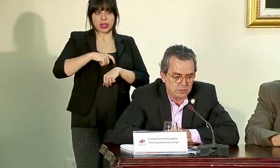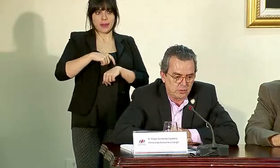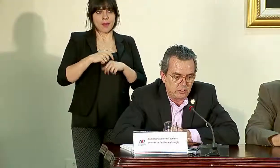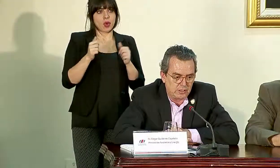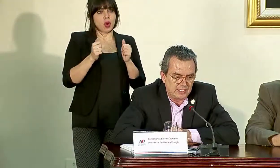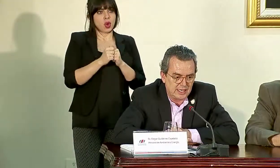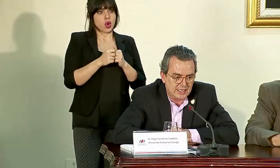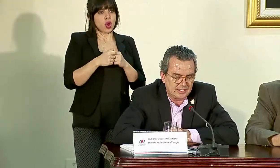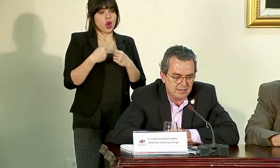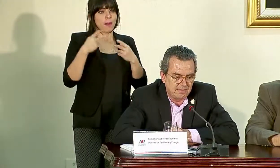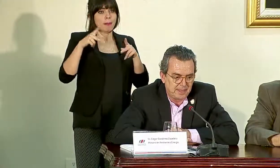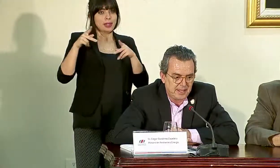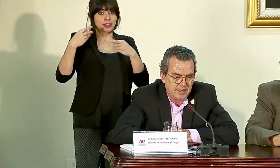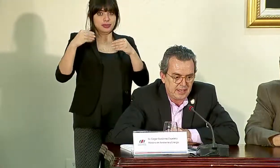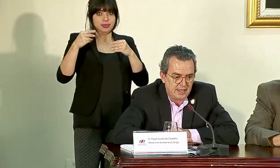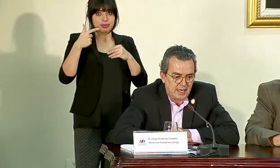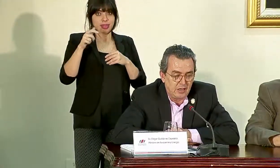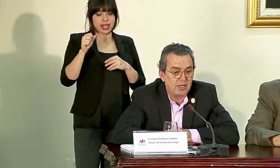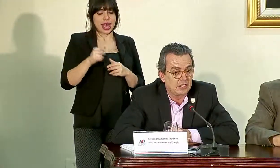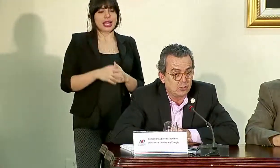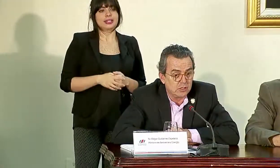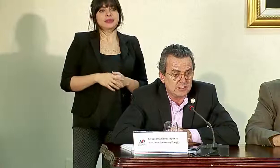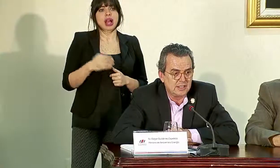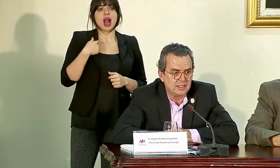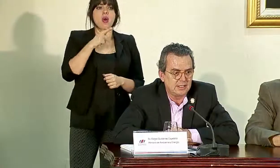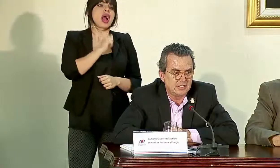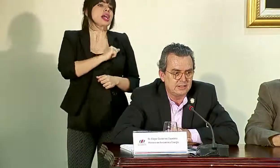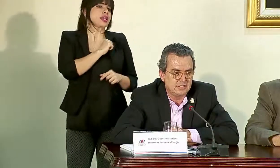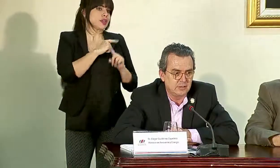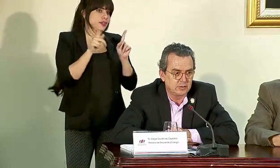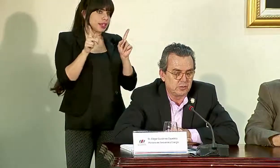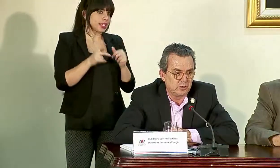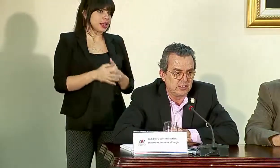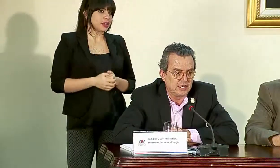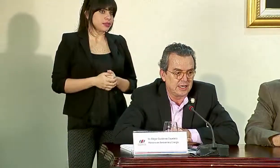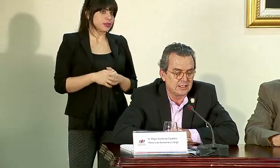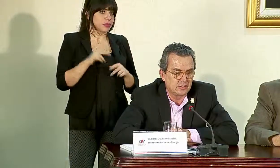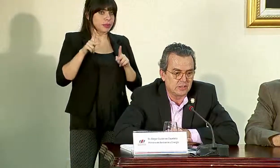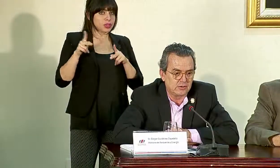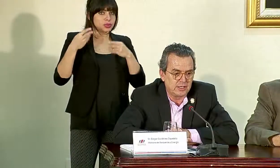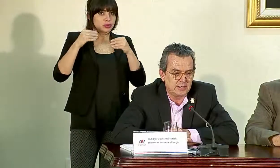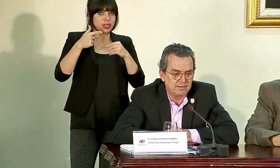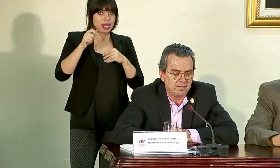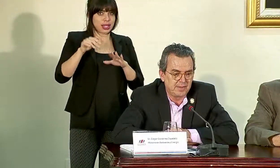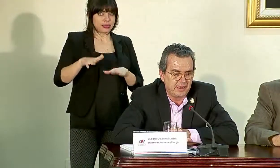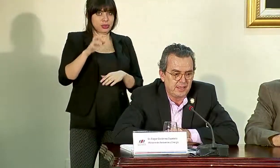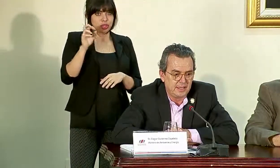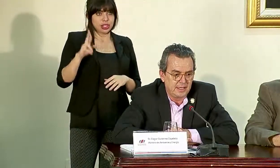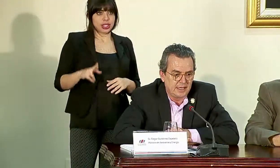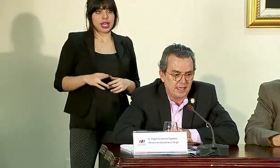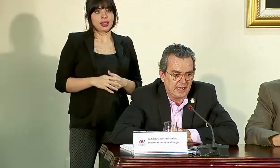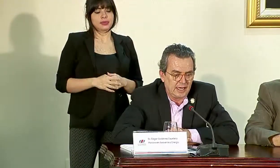los proveedores de gas, hay una actitud distinta de los proveedores de gas en Costa Rica.